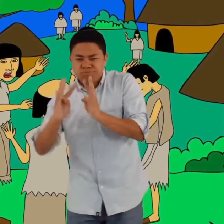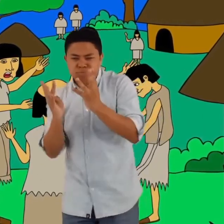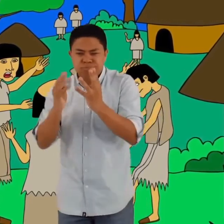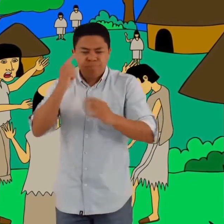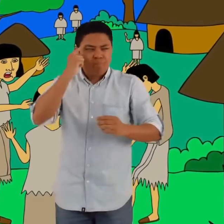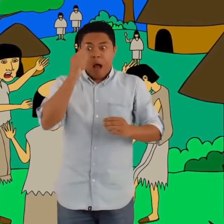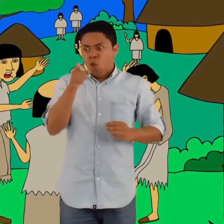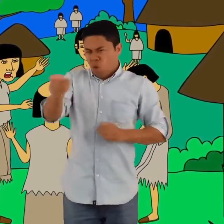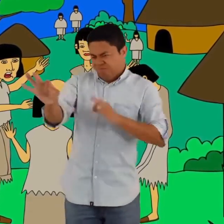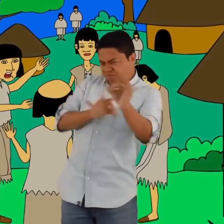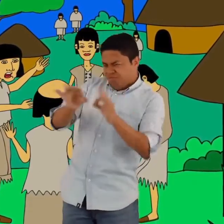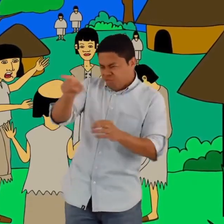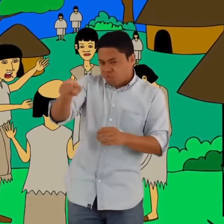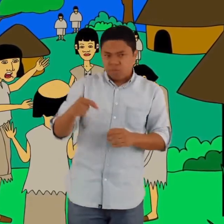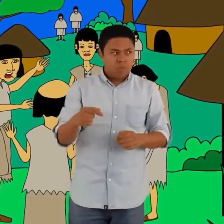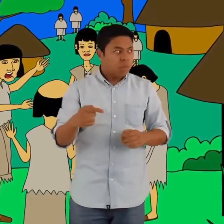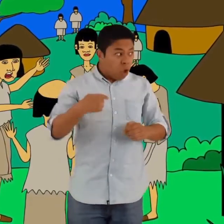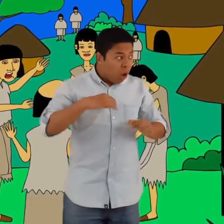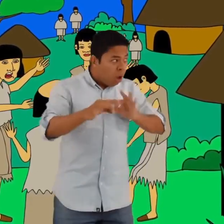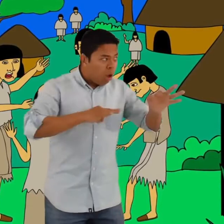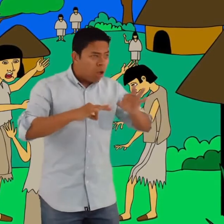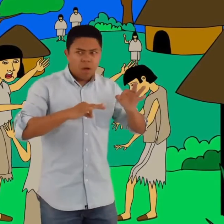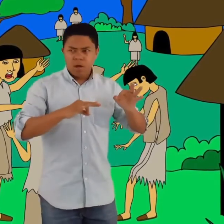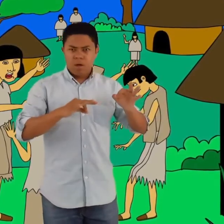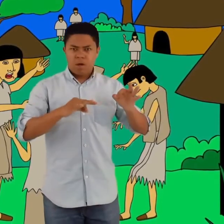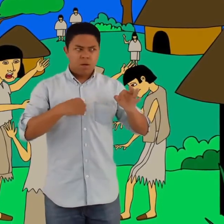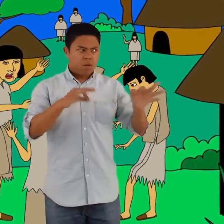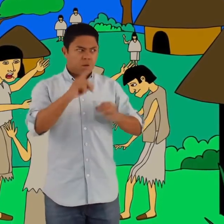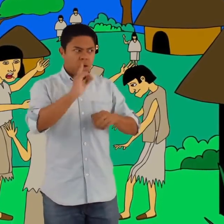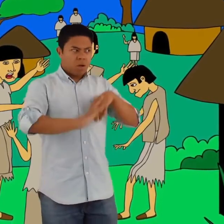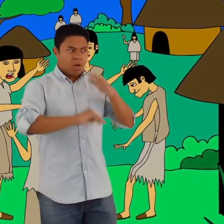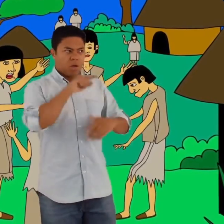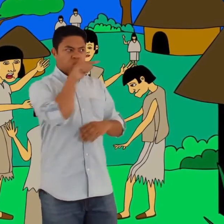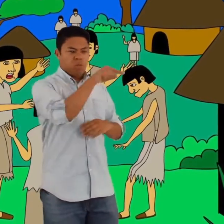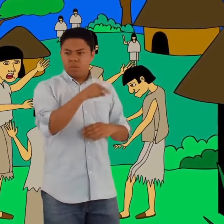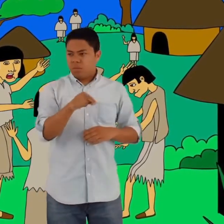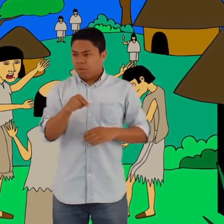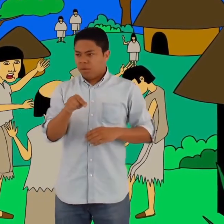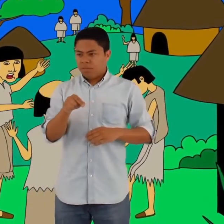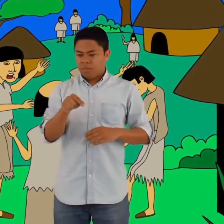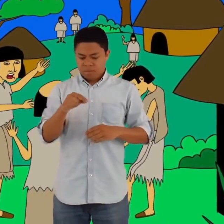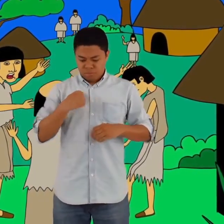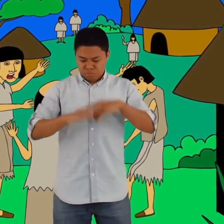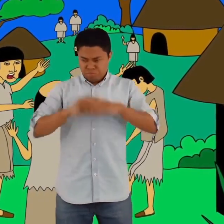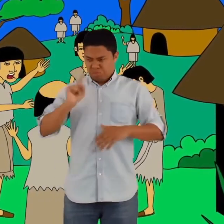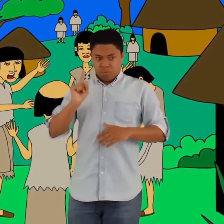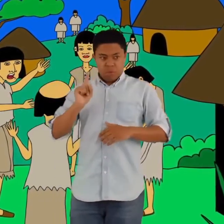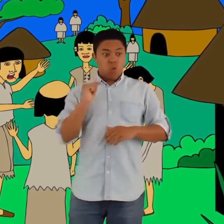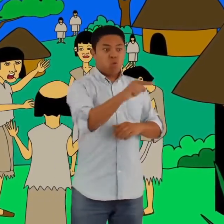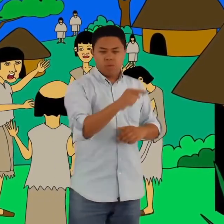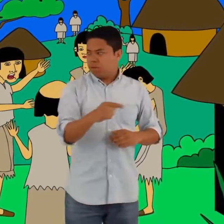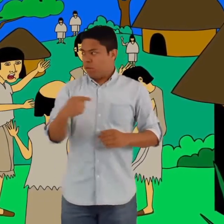Pero se dieron cuenta que ninguno sabía y que eran los ancianos quienes organizaban muy bien los bailes.